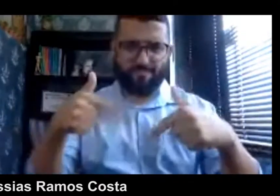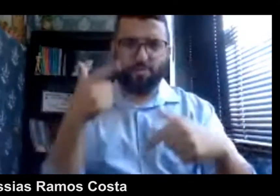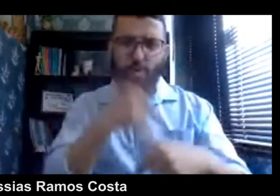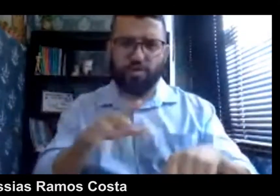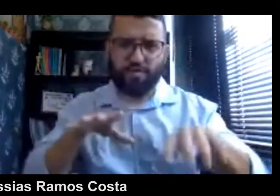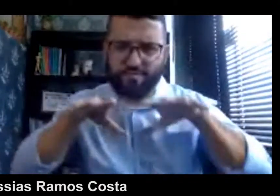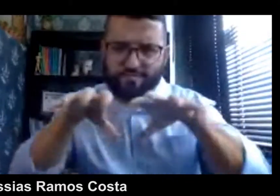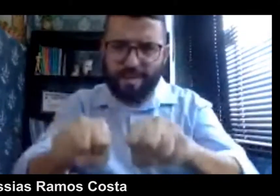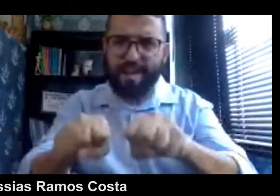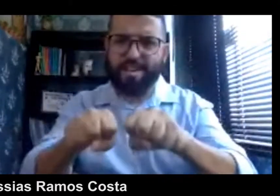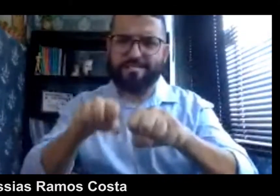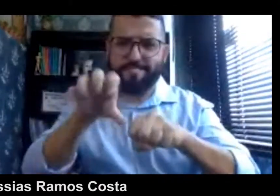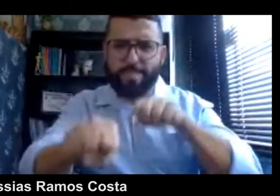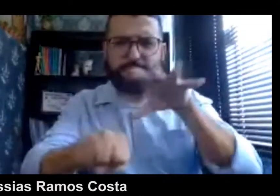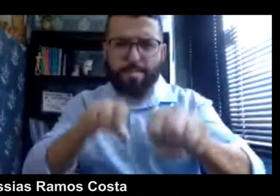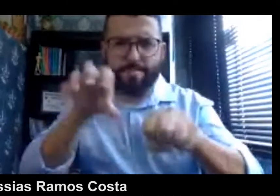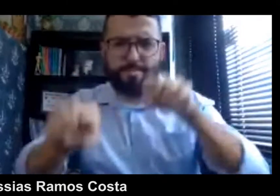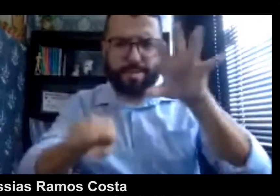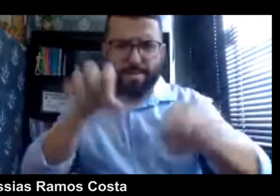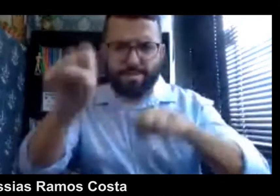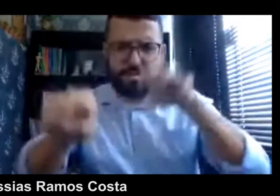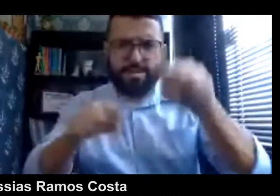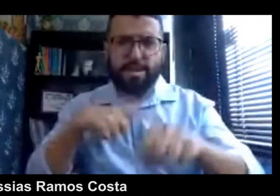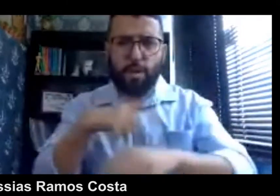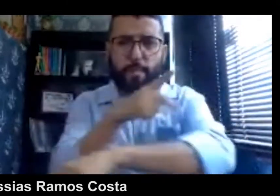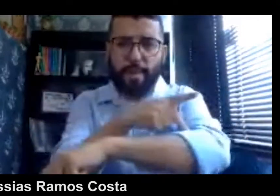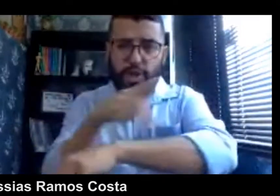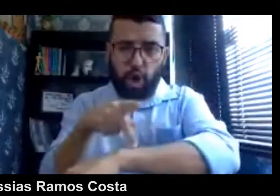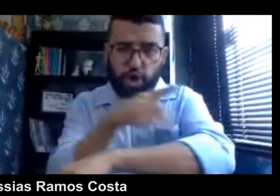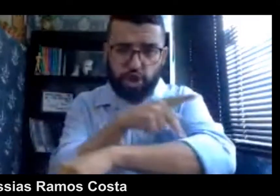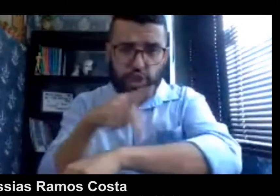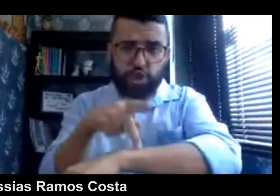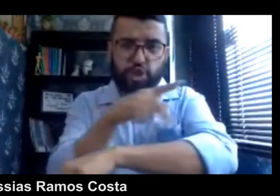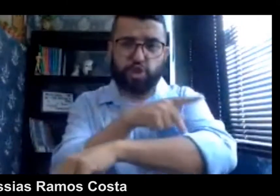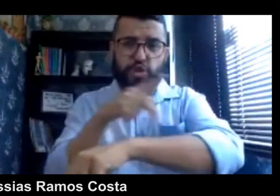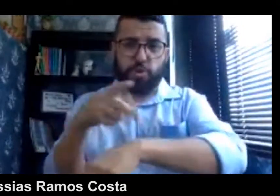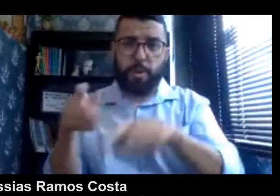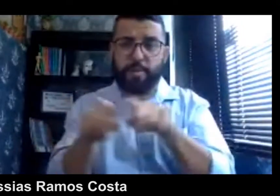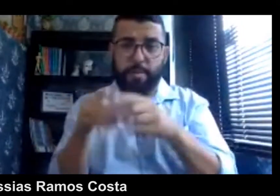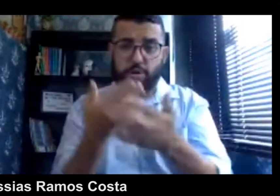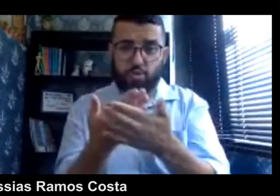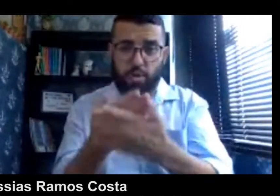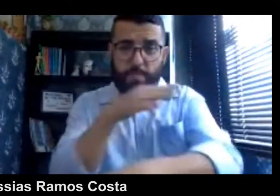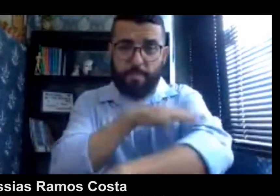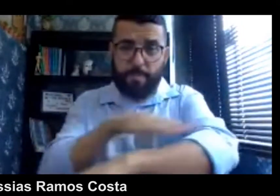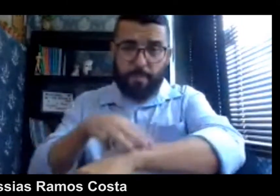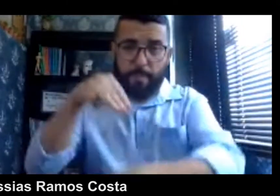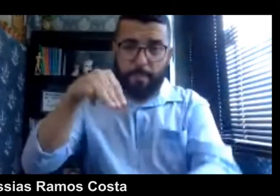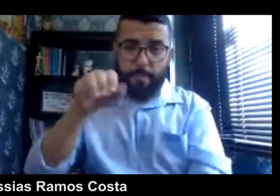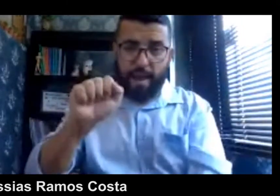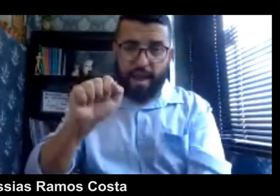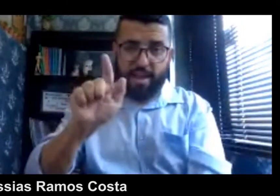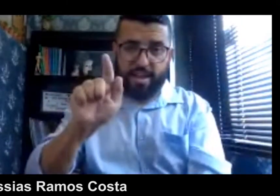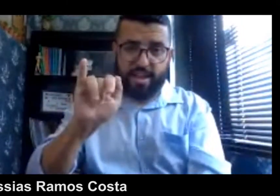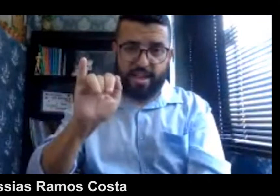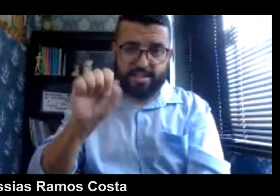pesquisar, para poder procurar as coisas. Então, eu estudei pedagogia, fiz o